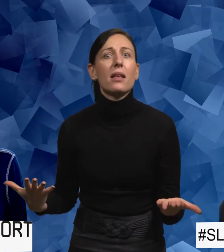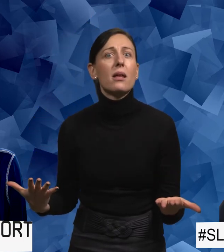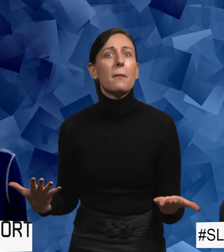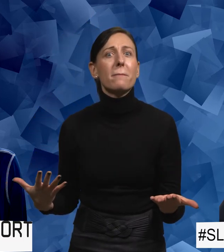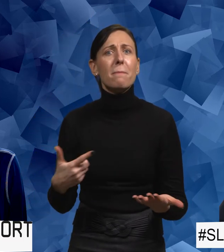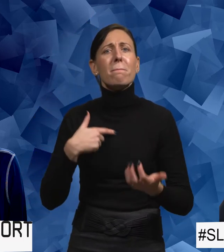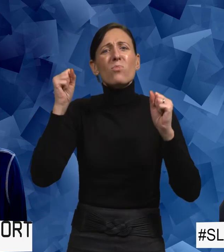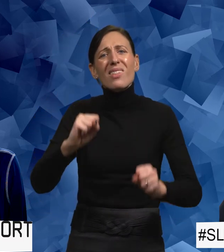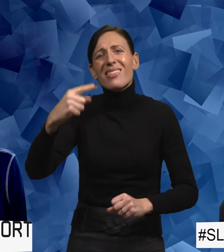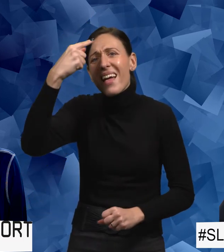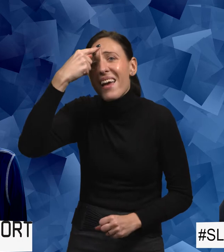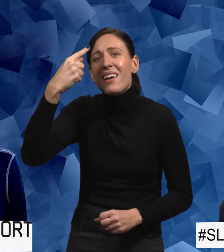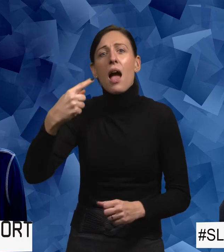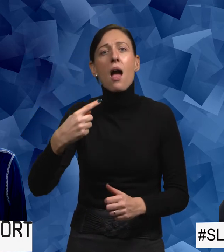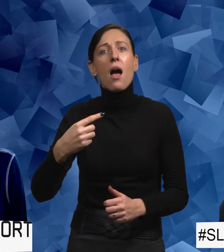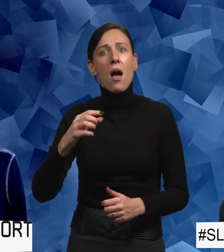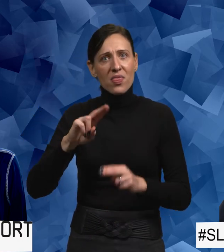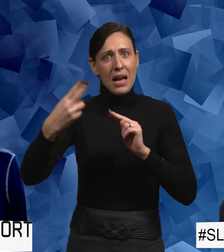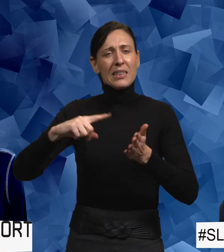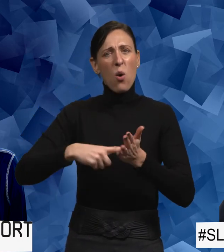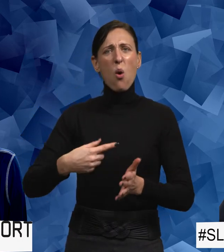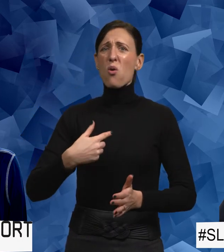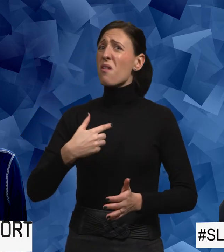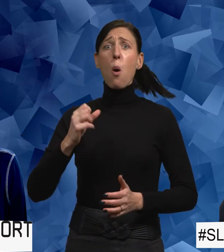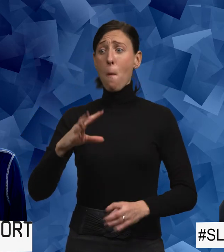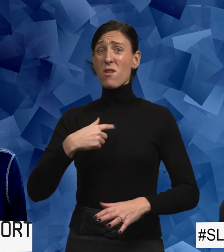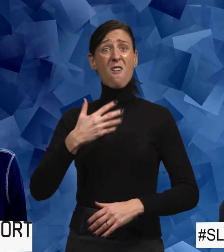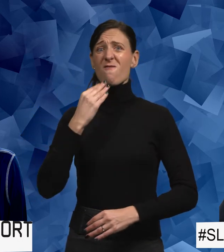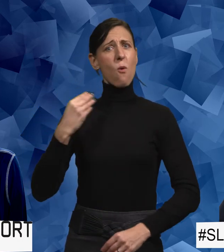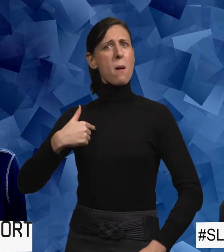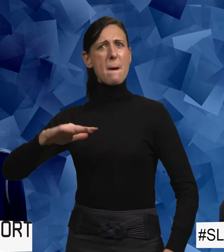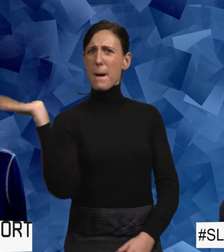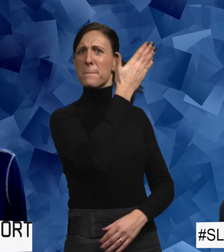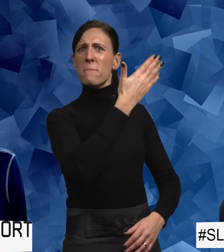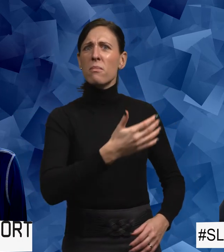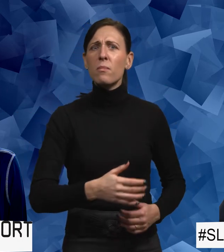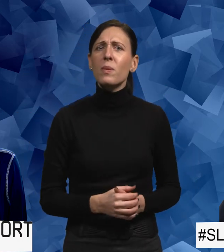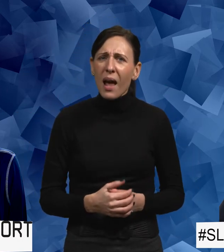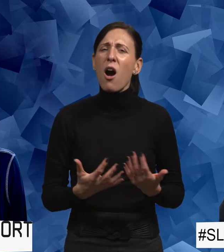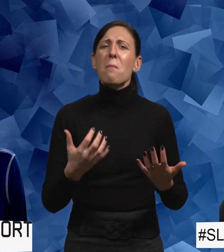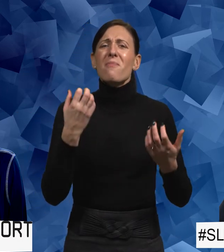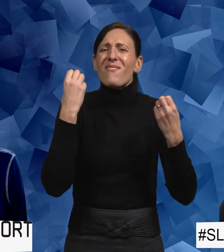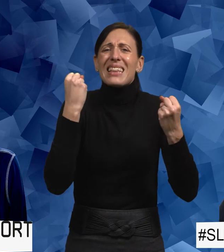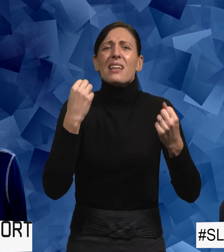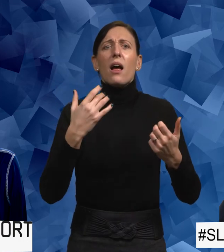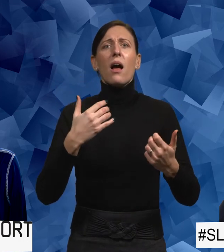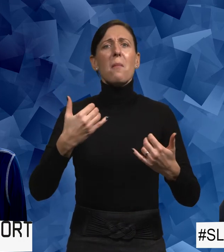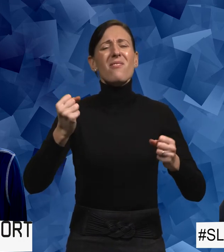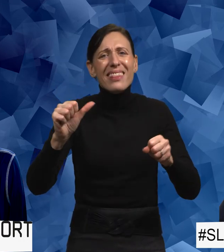Och då måste vi tänka att nu vet jag hur jag gör nästa gång. Då blir det en rak höger. Men jag blir överrumplad. Och jag tänker att det är också en träning.